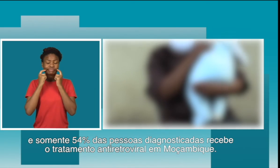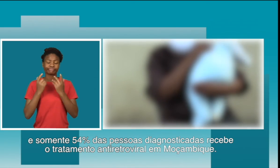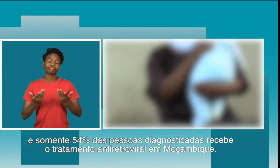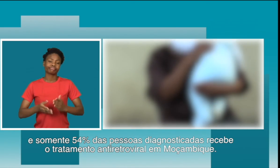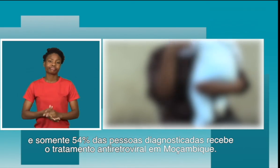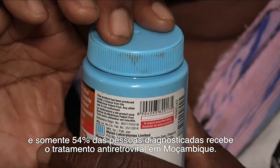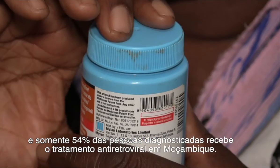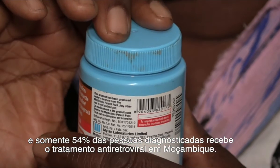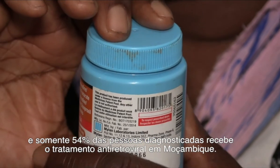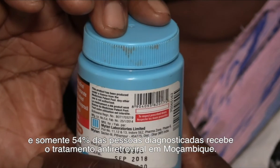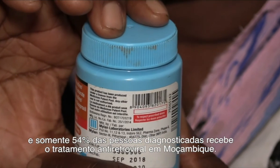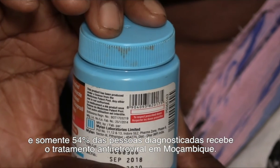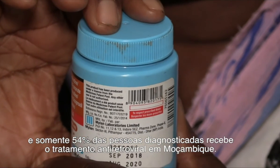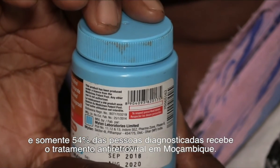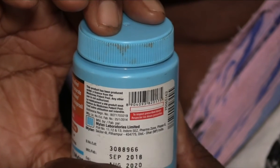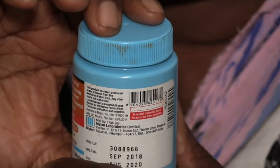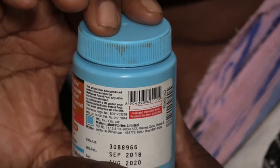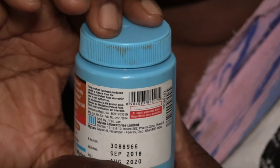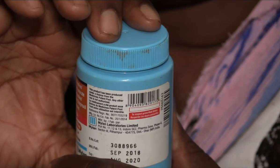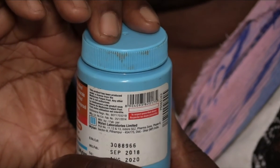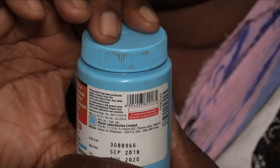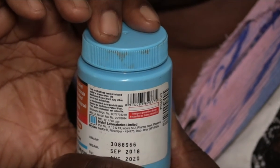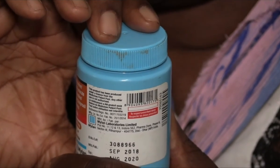recebem o tratamento antiretroviral em Moçambique. aí